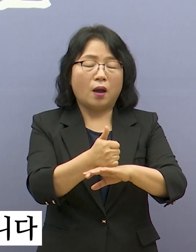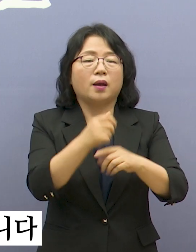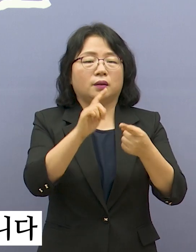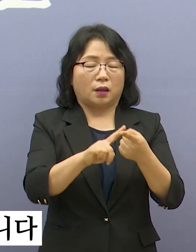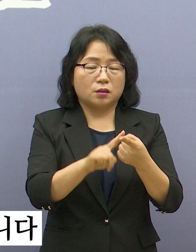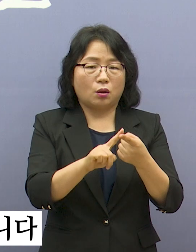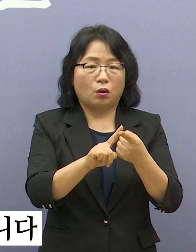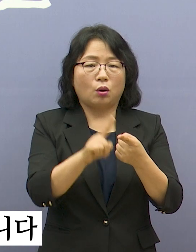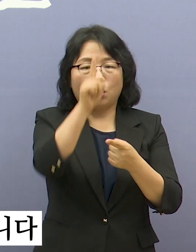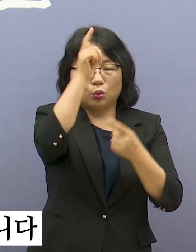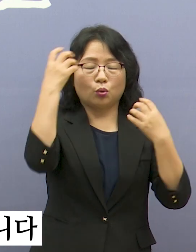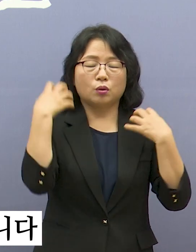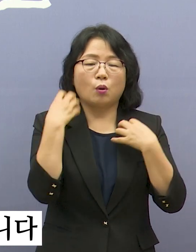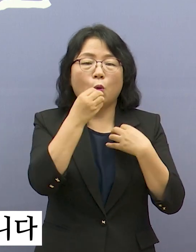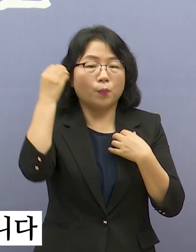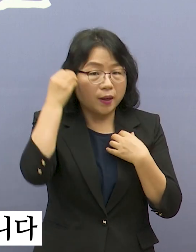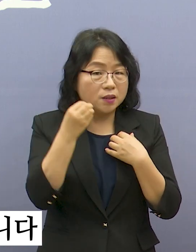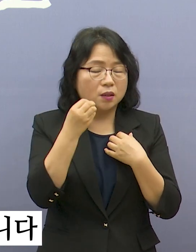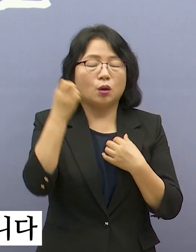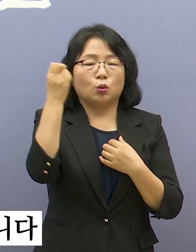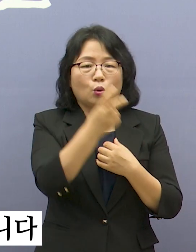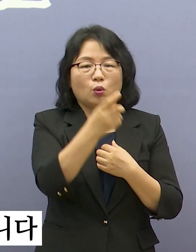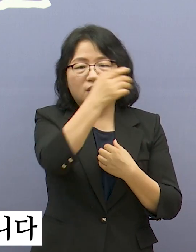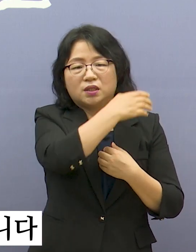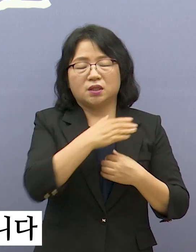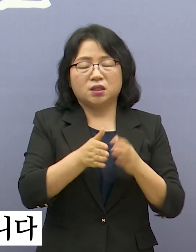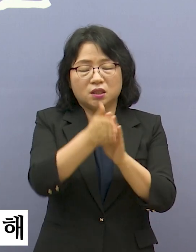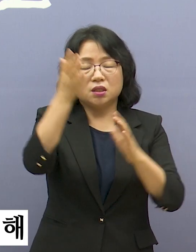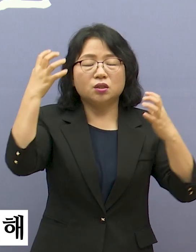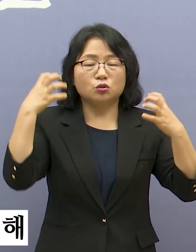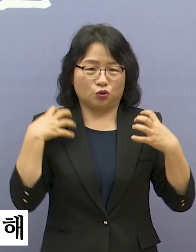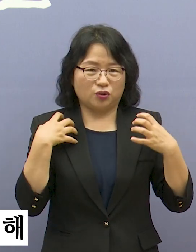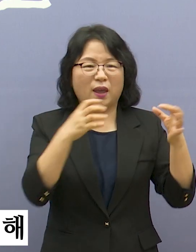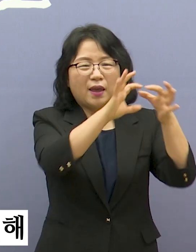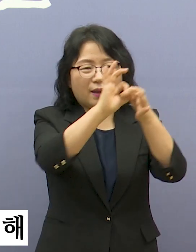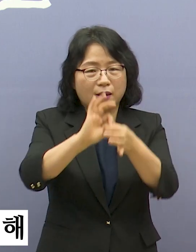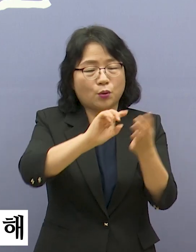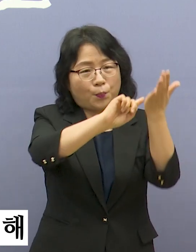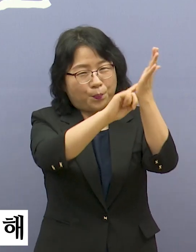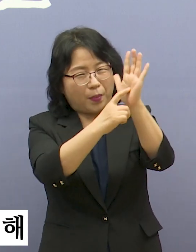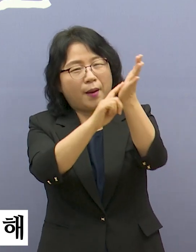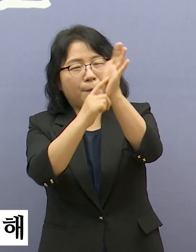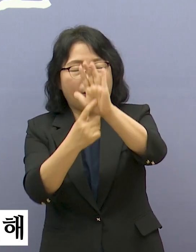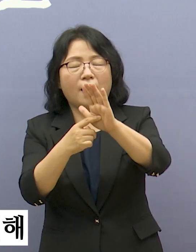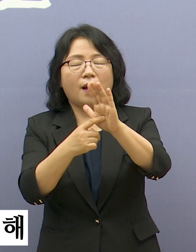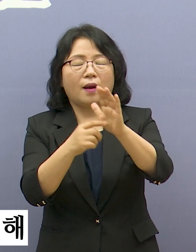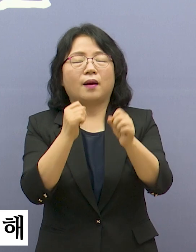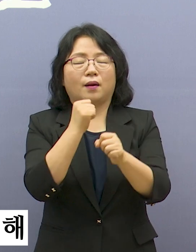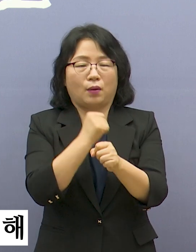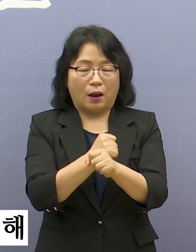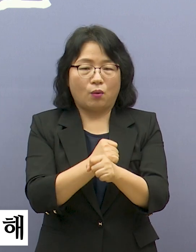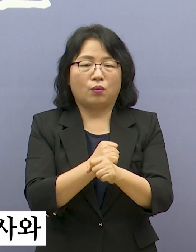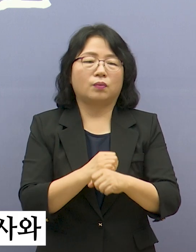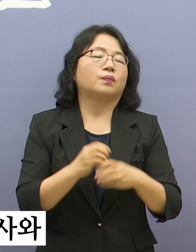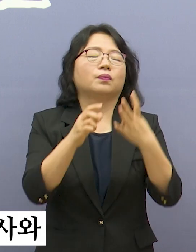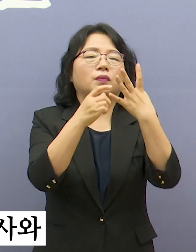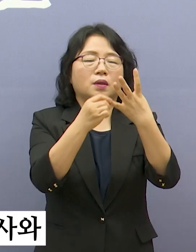실시간으로 제공하도록 하겠습니다. 넷째, 수산물의 소비 촉진을 위해